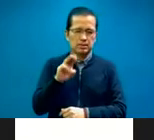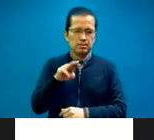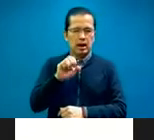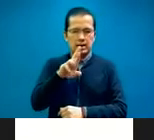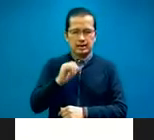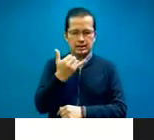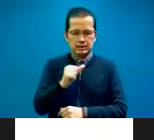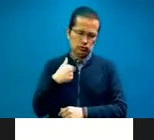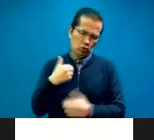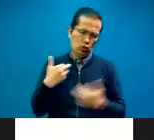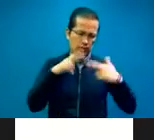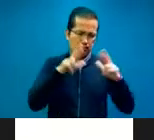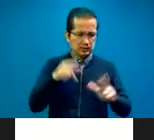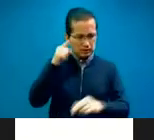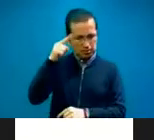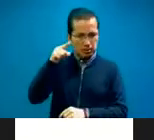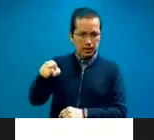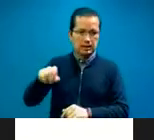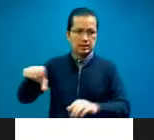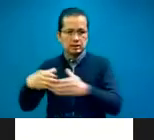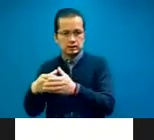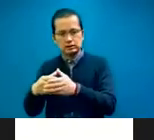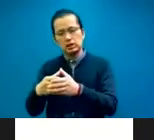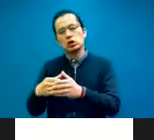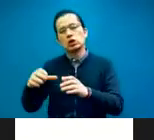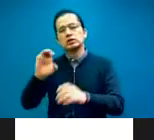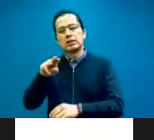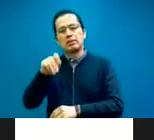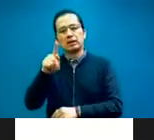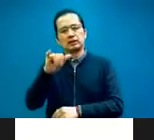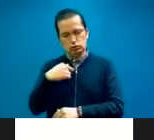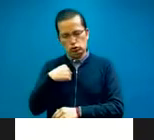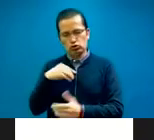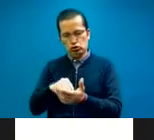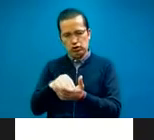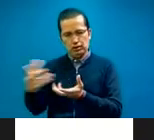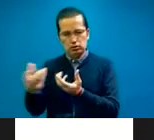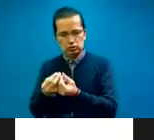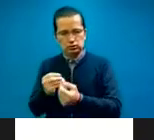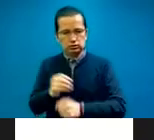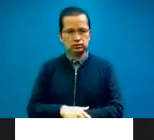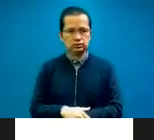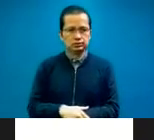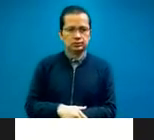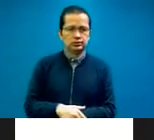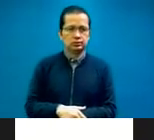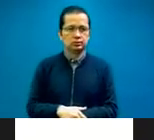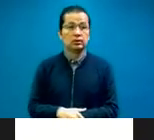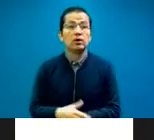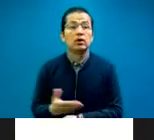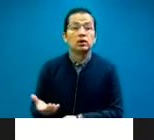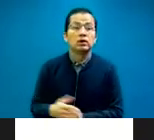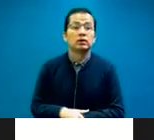representándola y representando al Consejo Todavía en Funciones. Bueno, pues lo que me cuenta, lo que